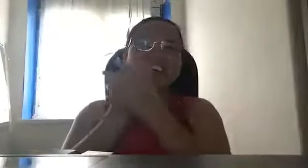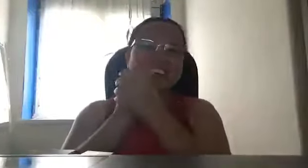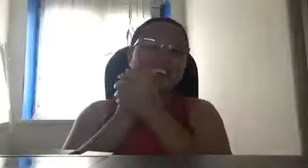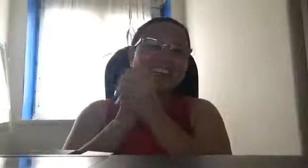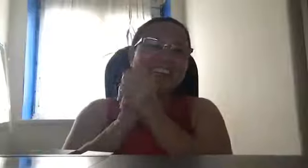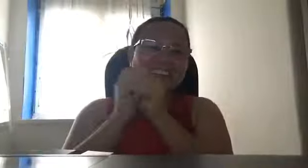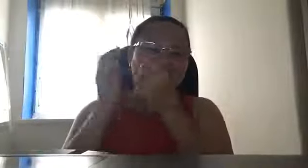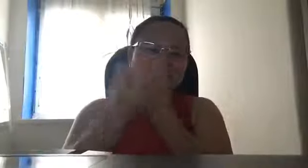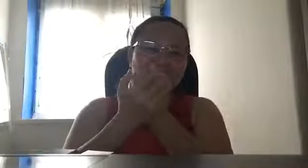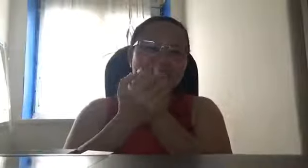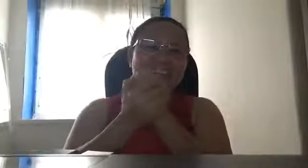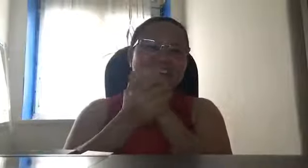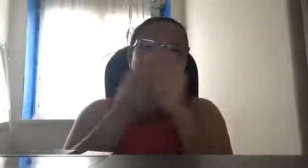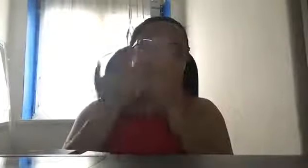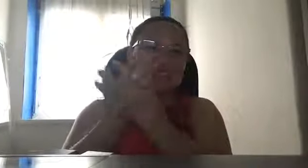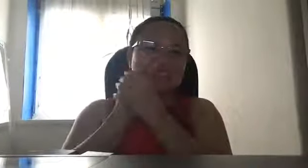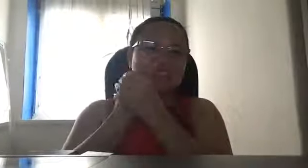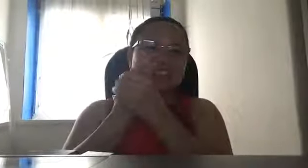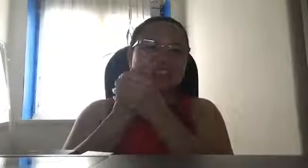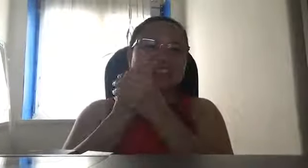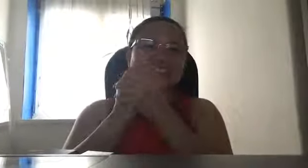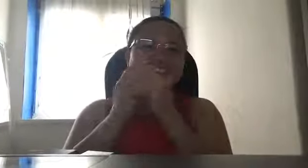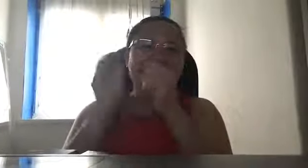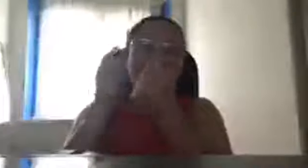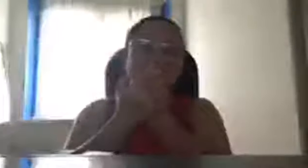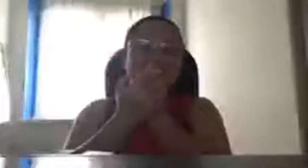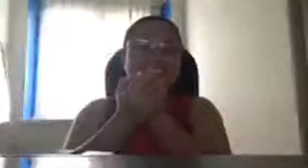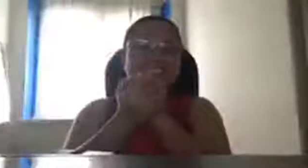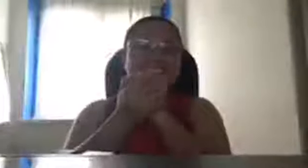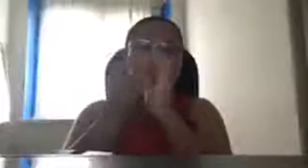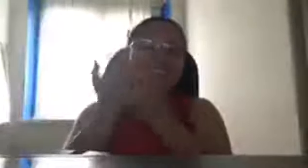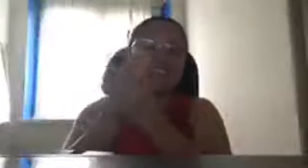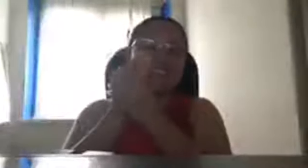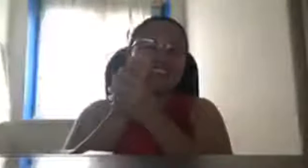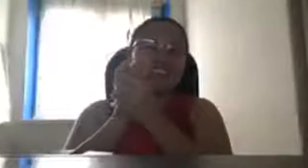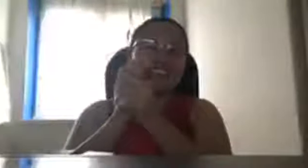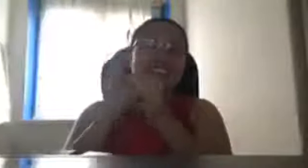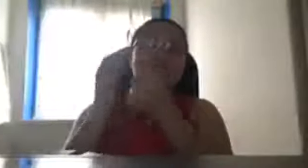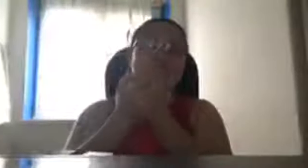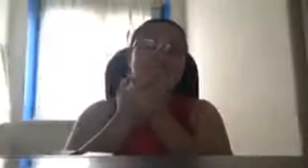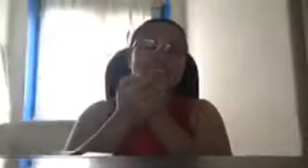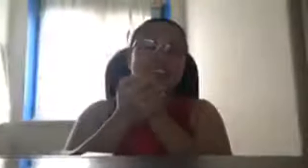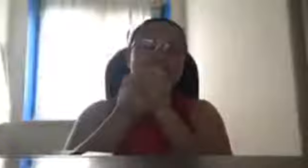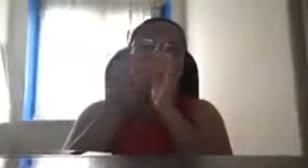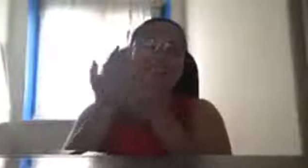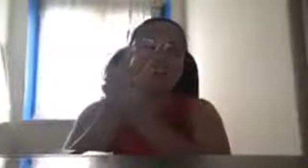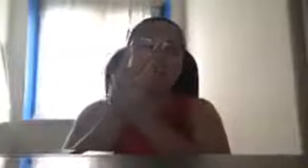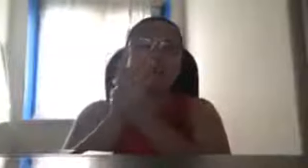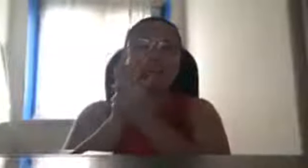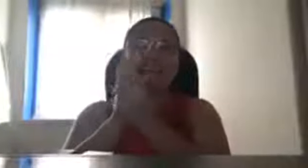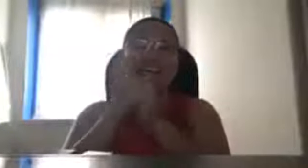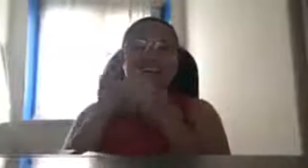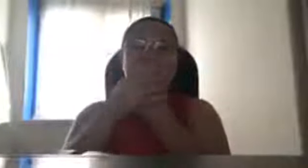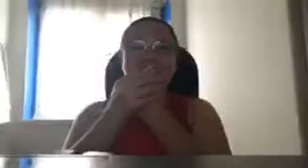yun panangkaw yun hindi magandang klaseng magulang yun dahil panangkaw